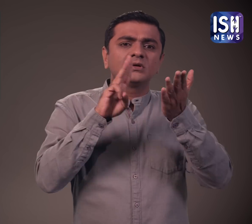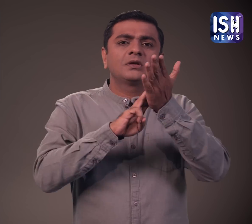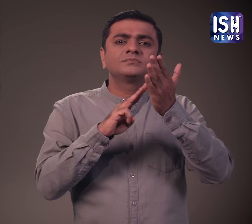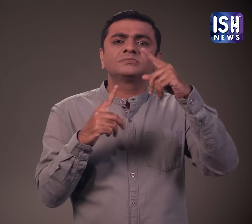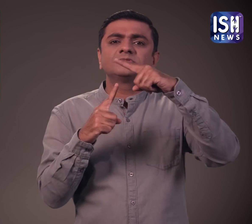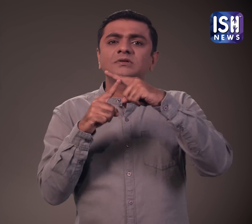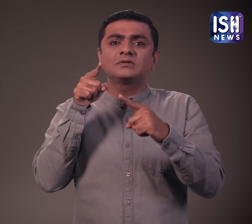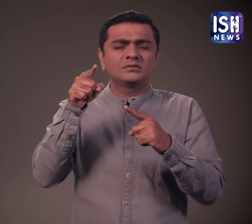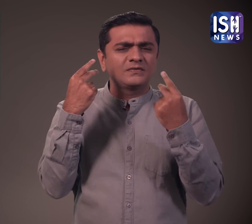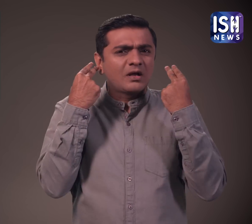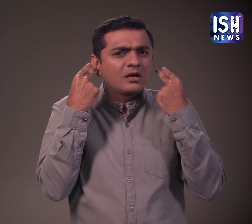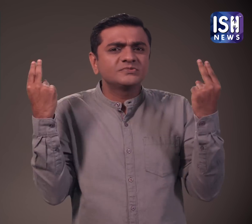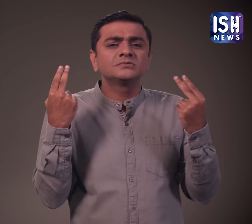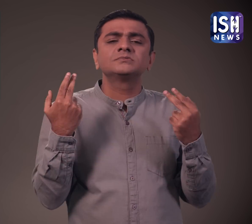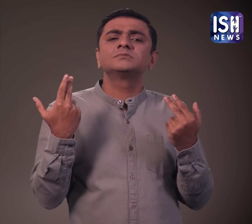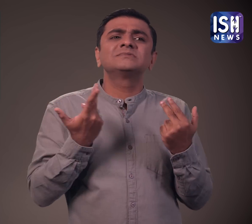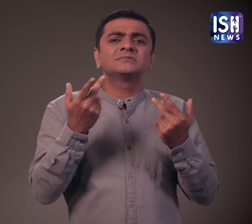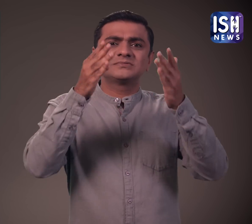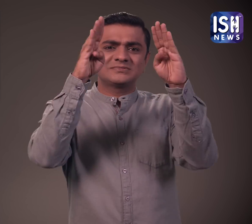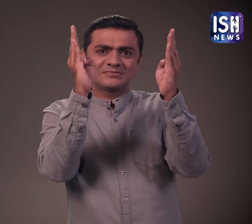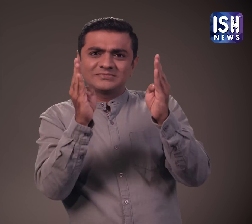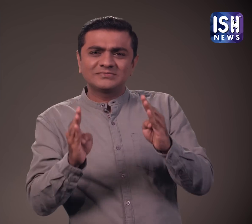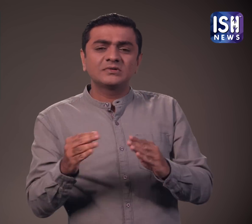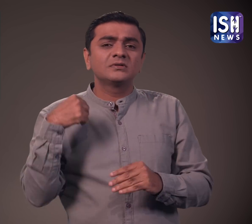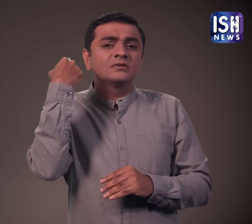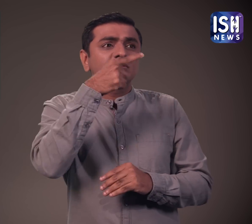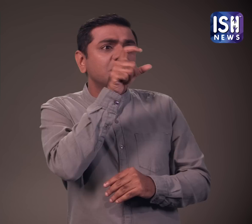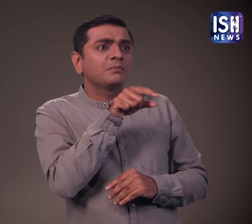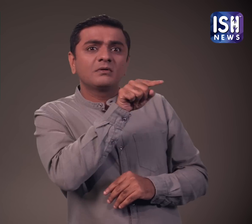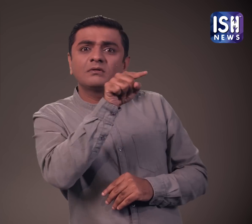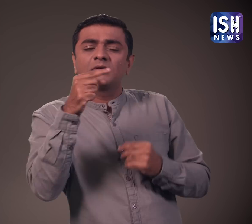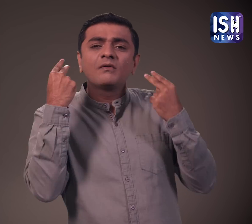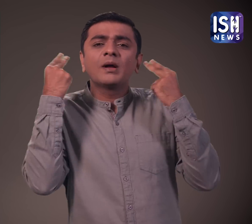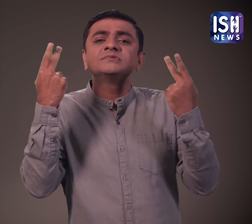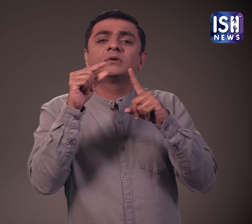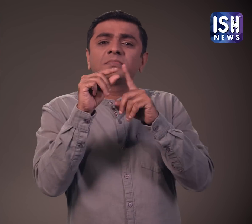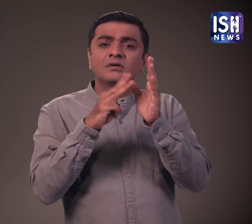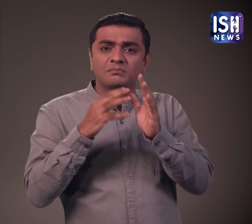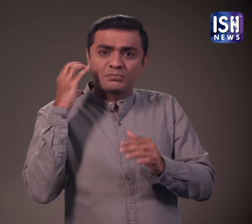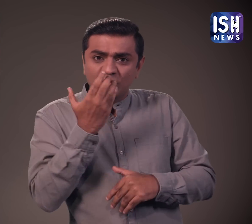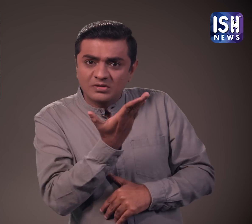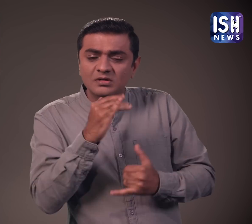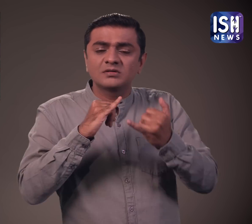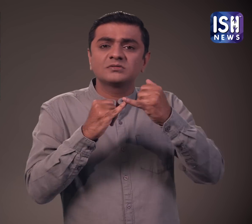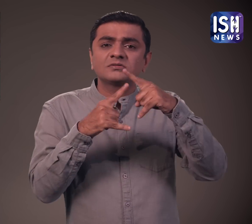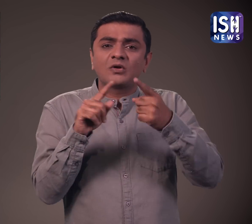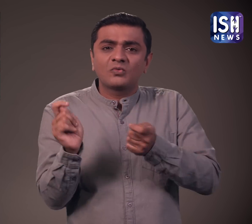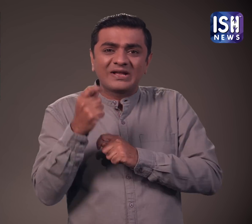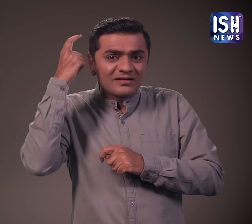प्रतानमंत्री मोदी, सचिन टेनुलकर, आईश्वेर्या राई, शारुखान, आधी के जैसी प्रसिद्ध हस्तियों के